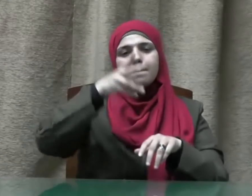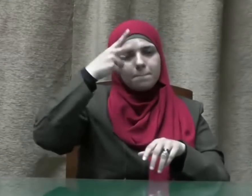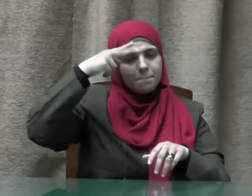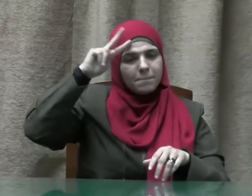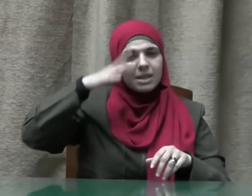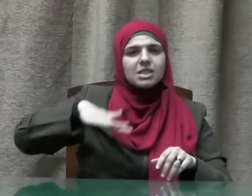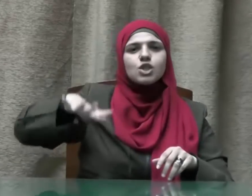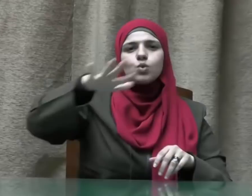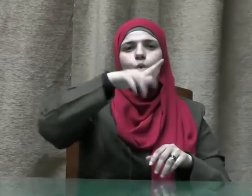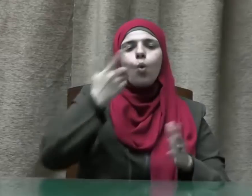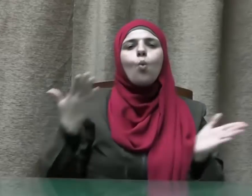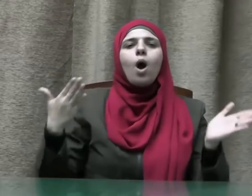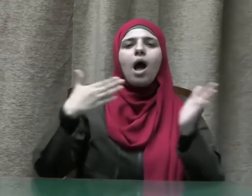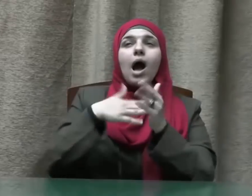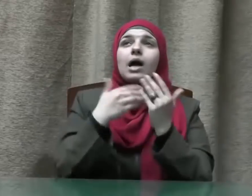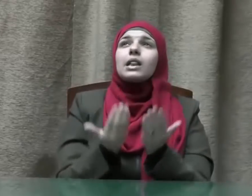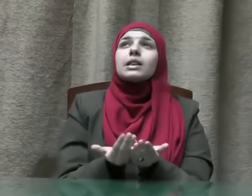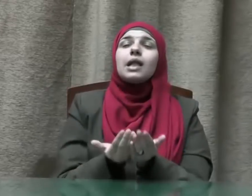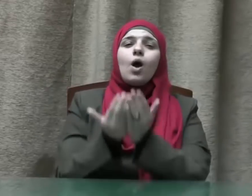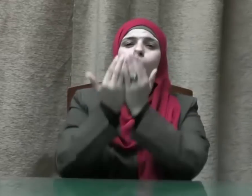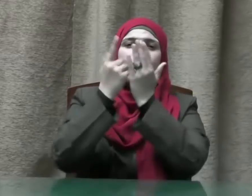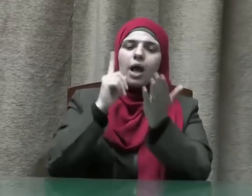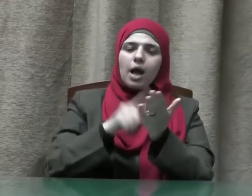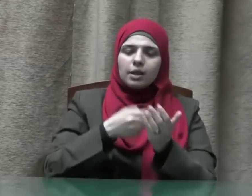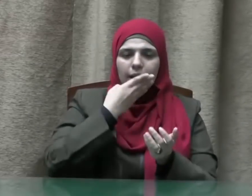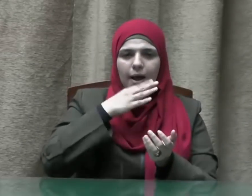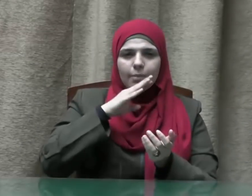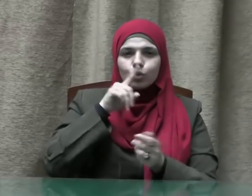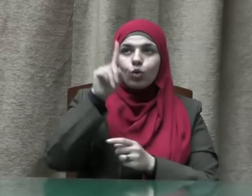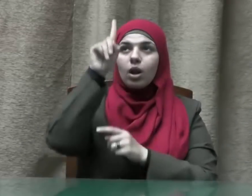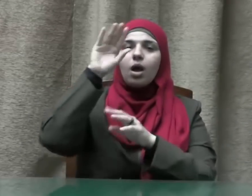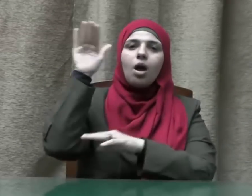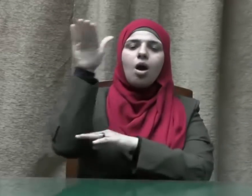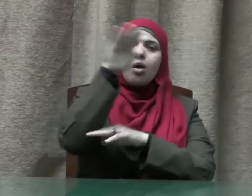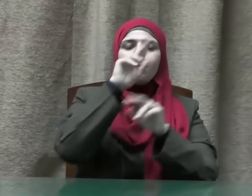وآخر دعوانا أن الحمد لله رب العالمين